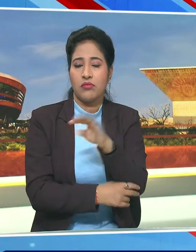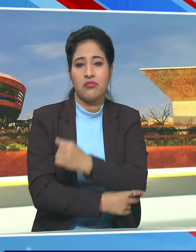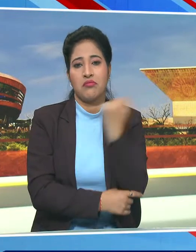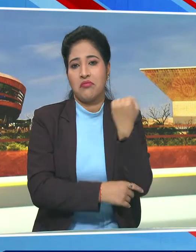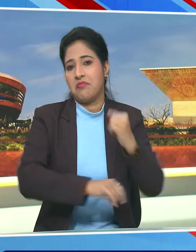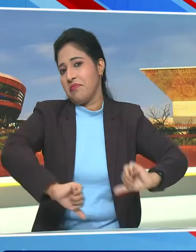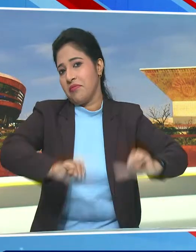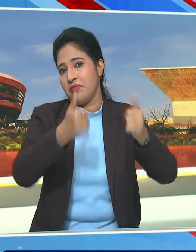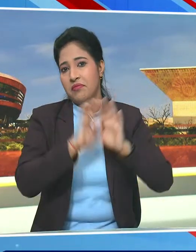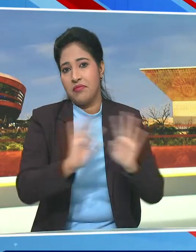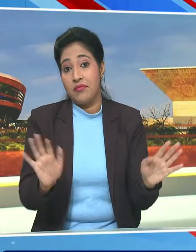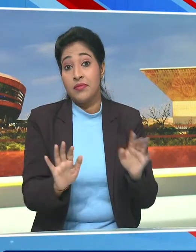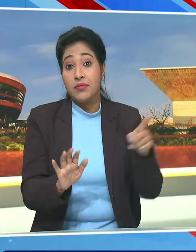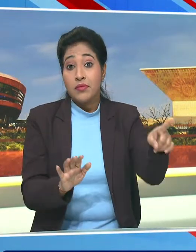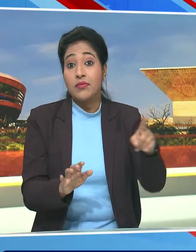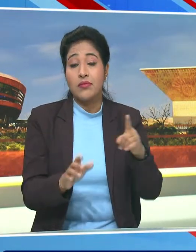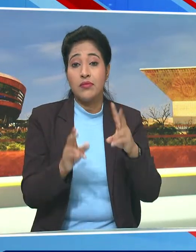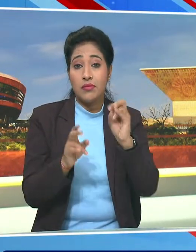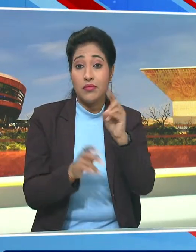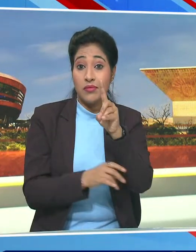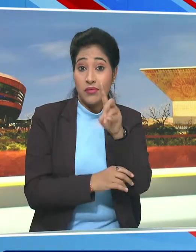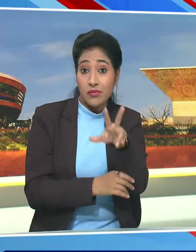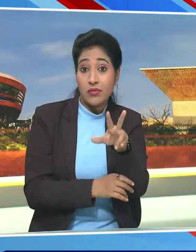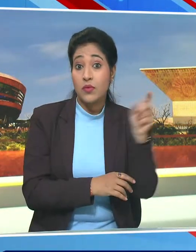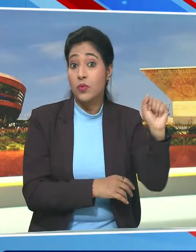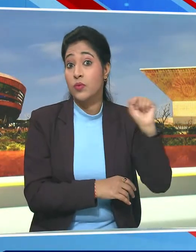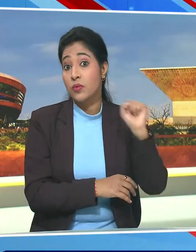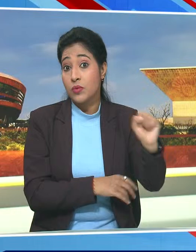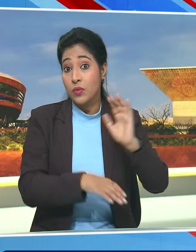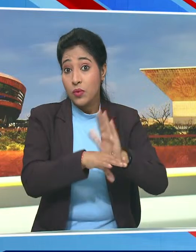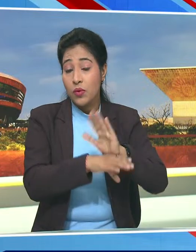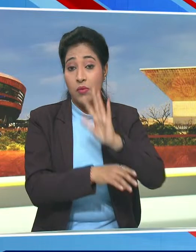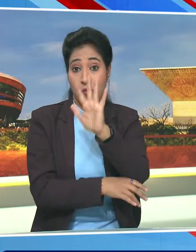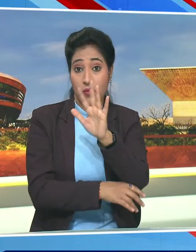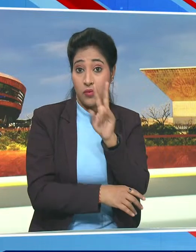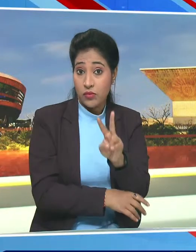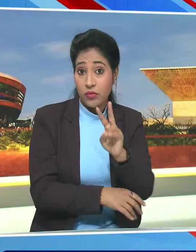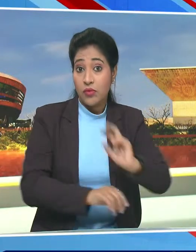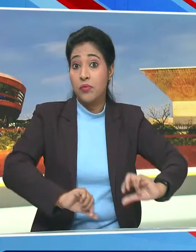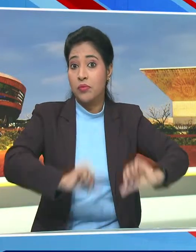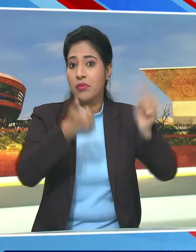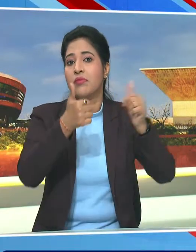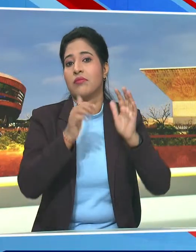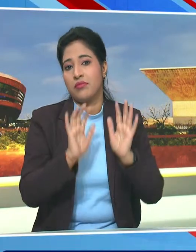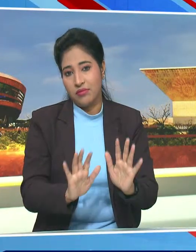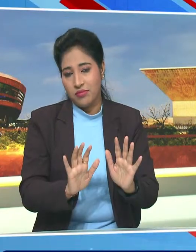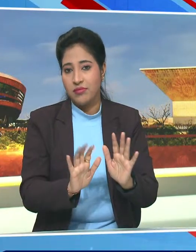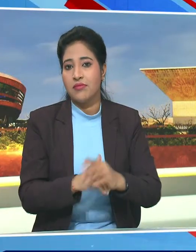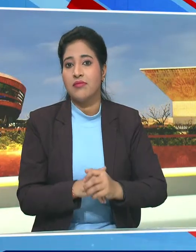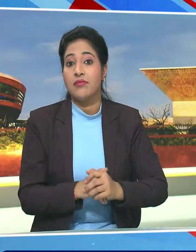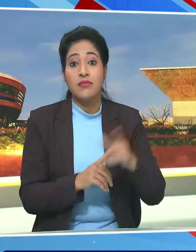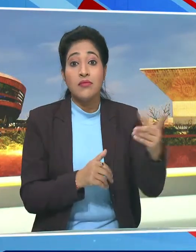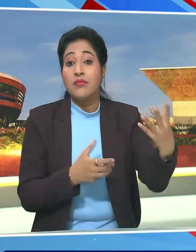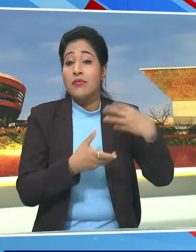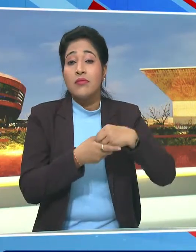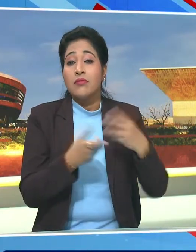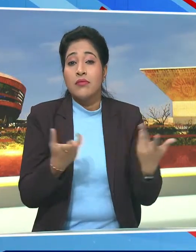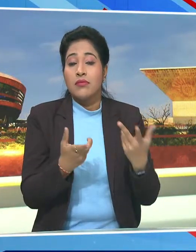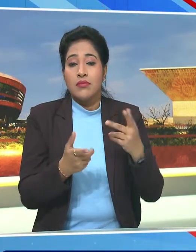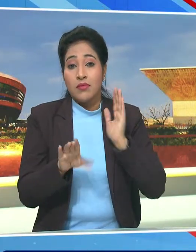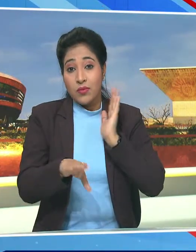जीतने में सफल रही जबकि 2018 में 52 सीट उसके खाते में आई थी इनमें से